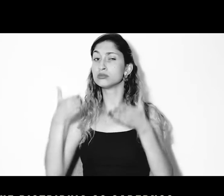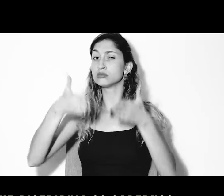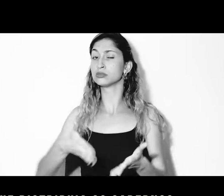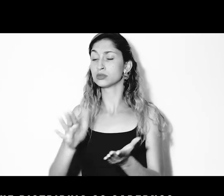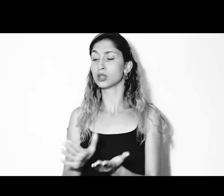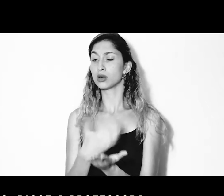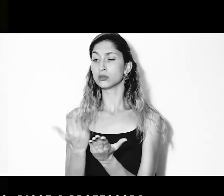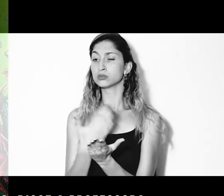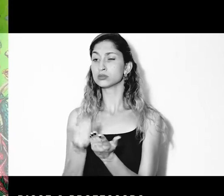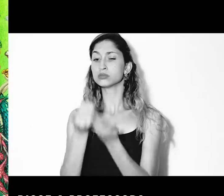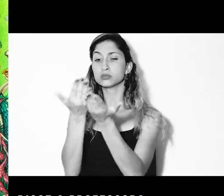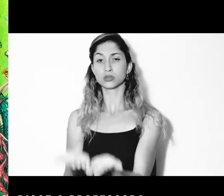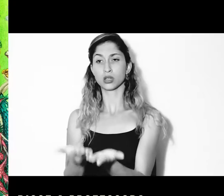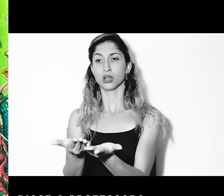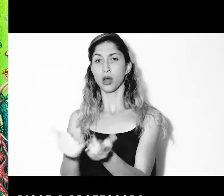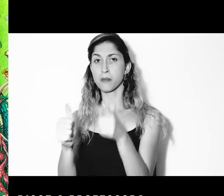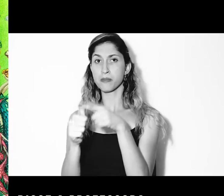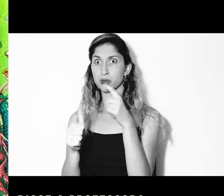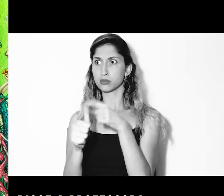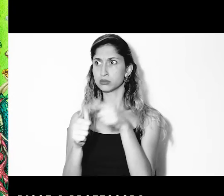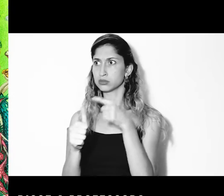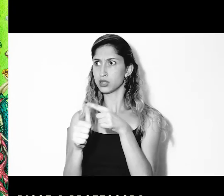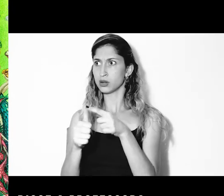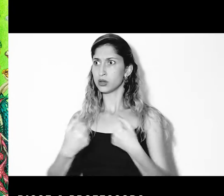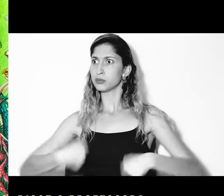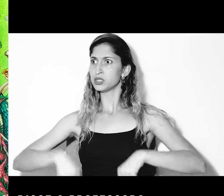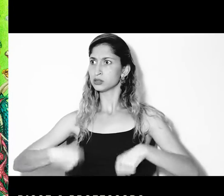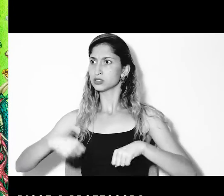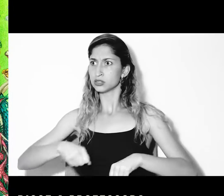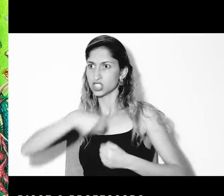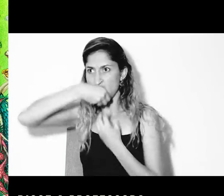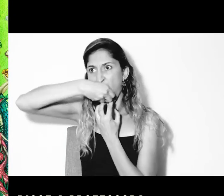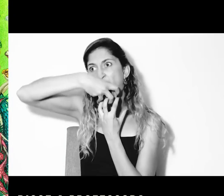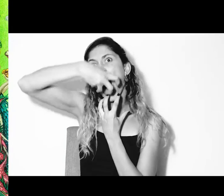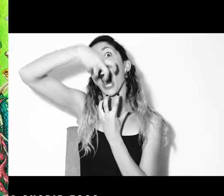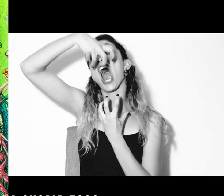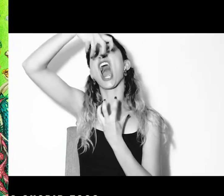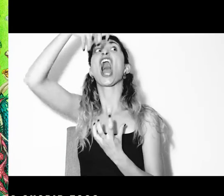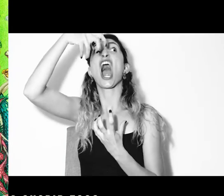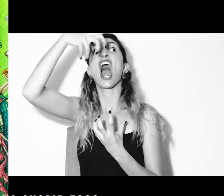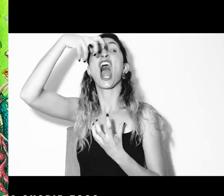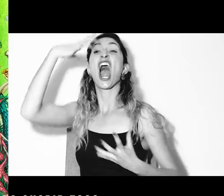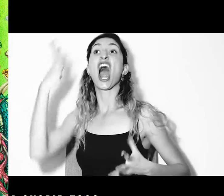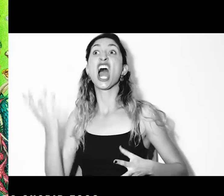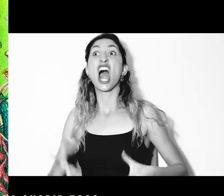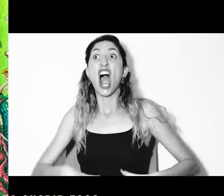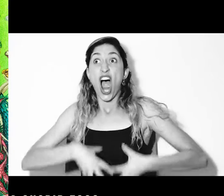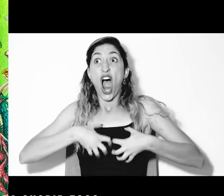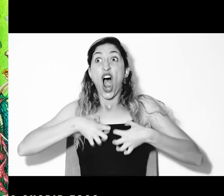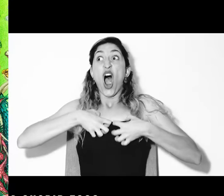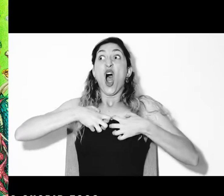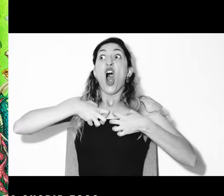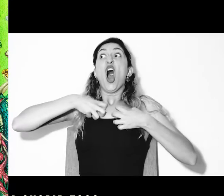os cadernos. Primeira lição, disse a professora. Para cuspir fogo, comecem por abrir